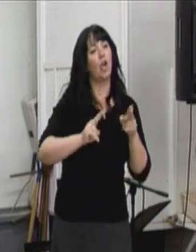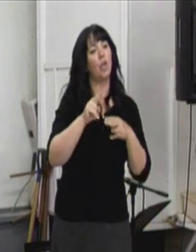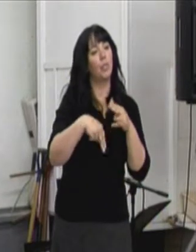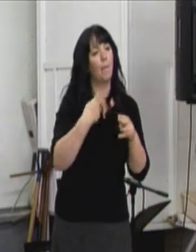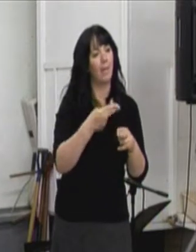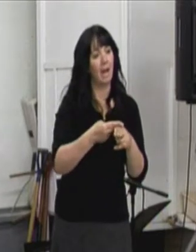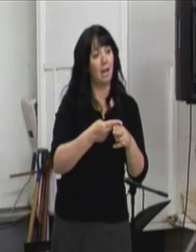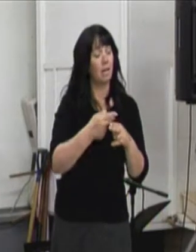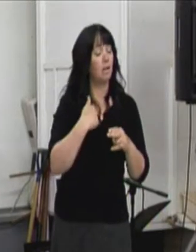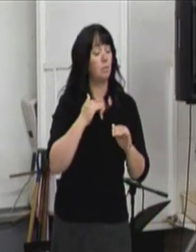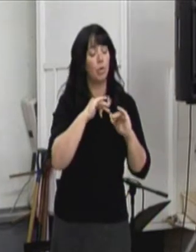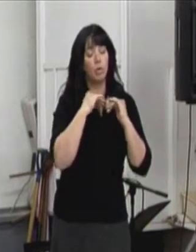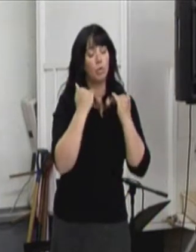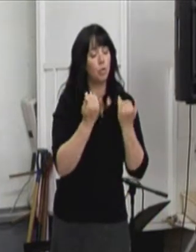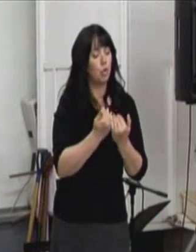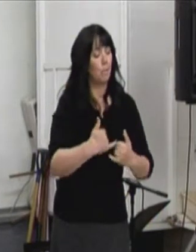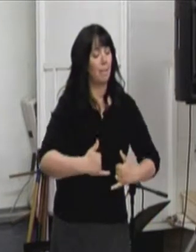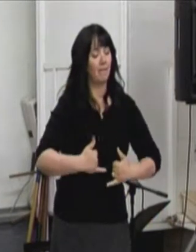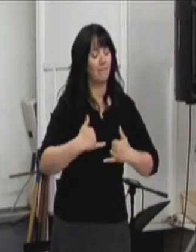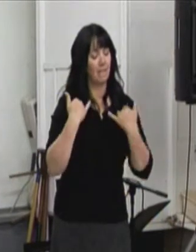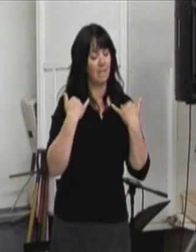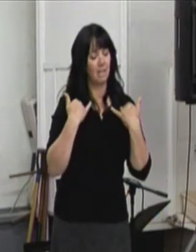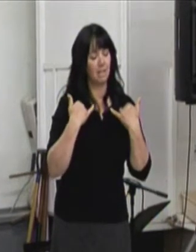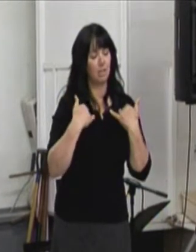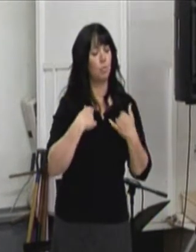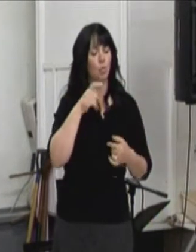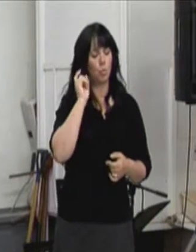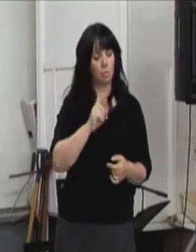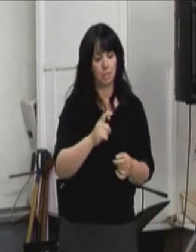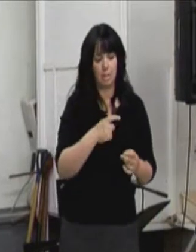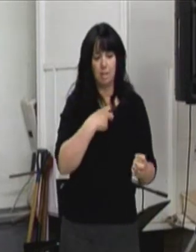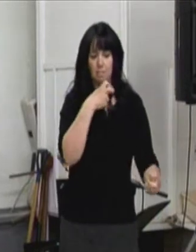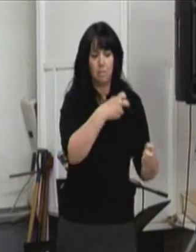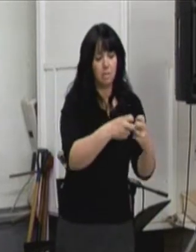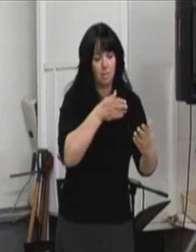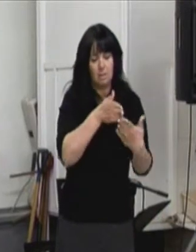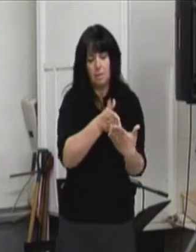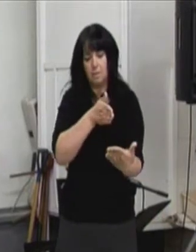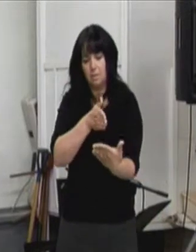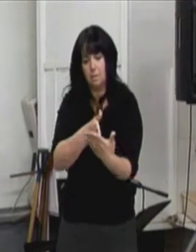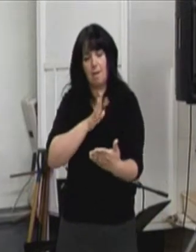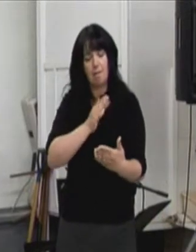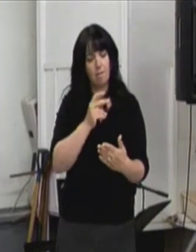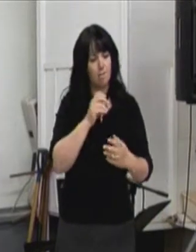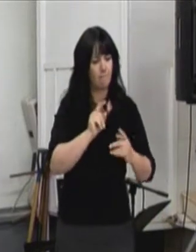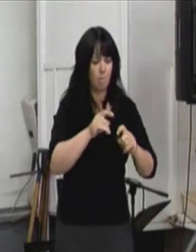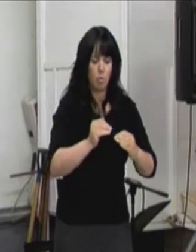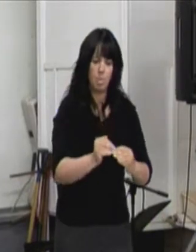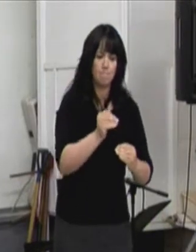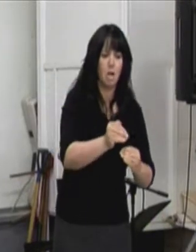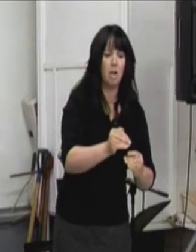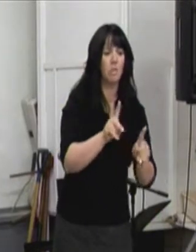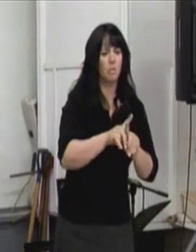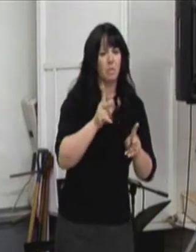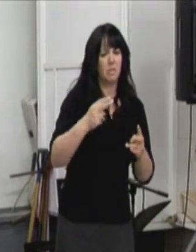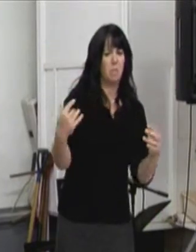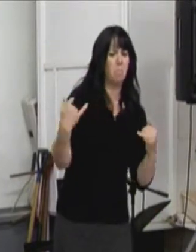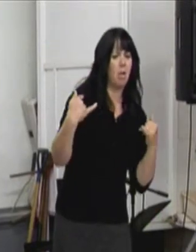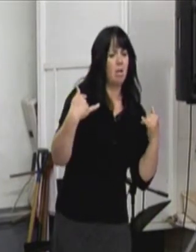Toute ma vie, j'ai eu du face à l'adversité et à surmonter les obstacles et vécu l'intimidation.